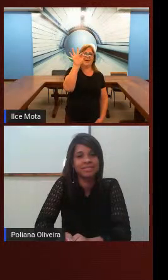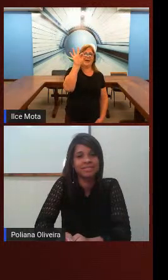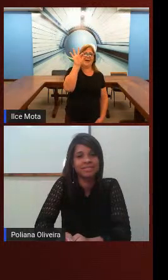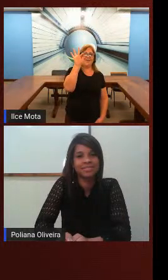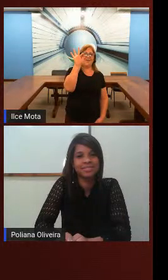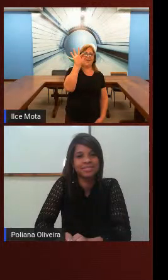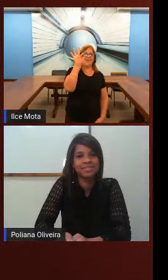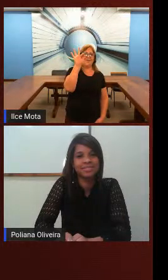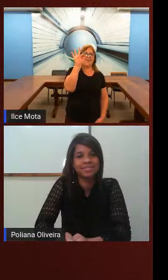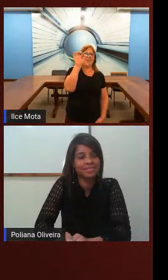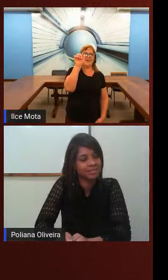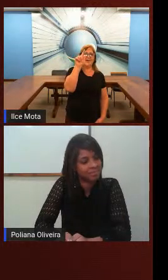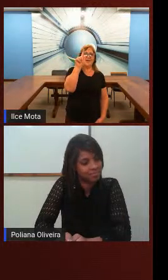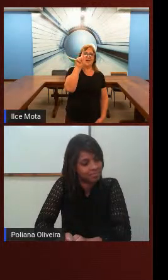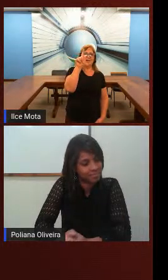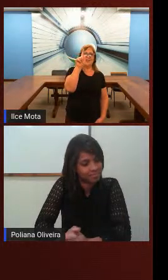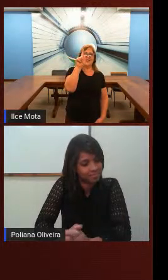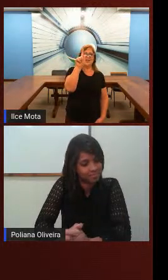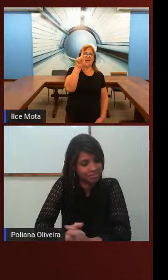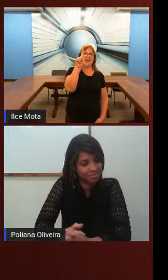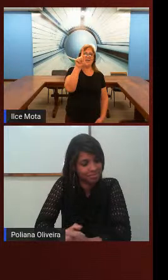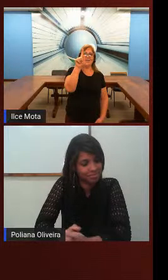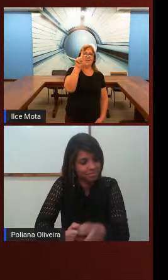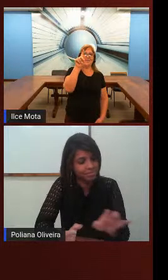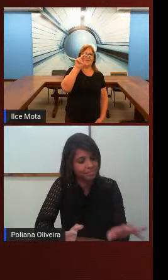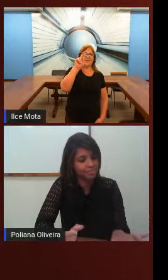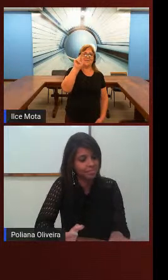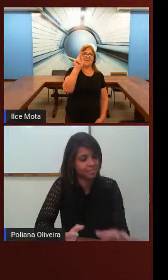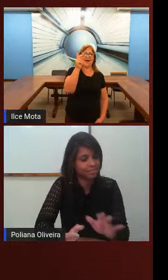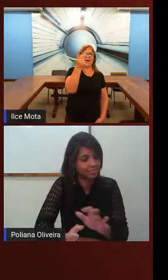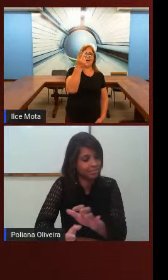F G H